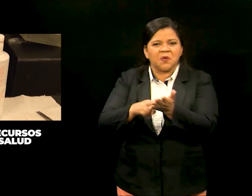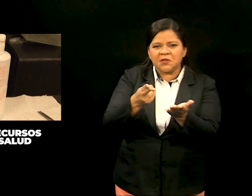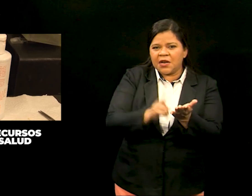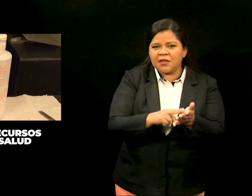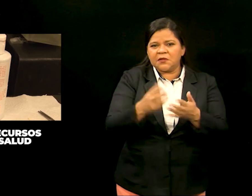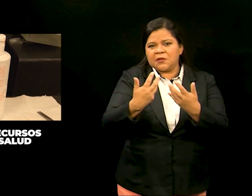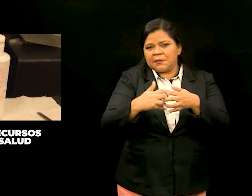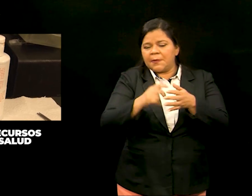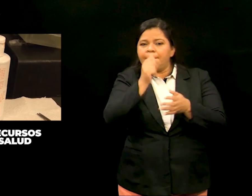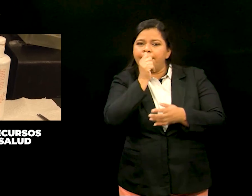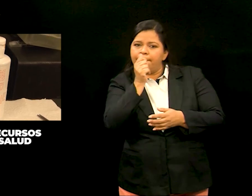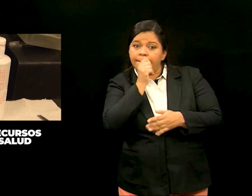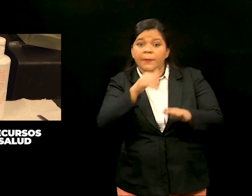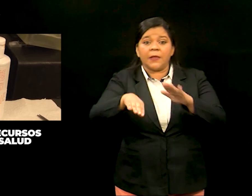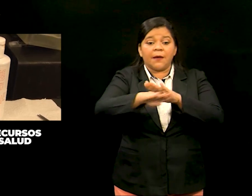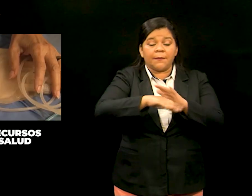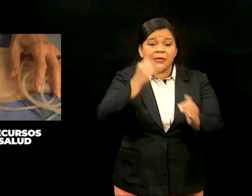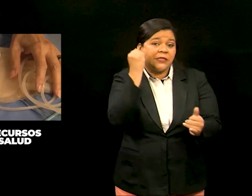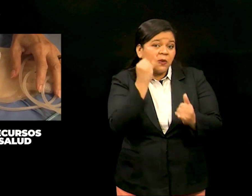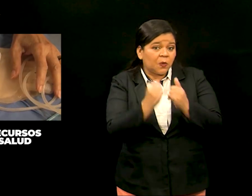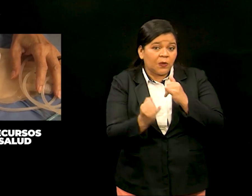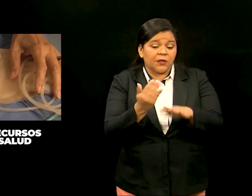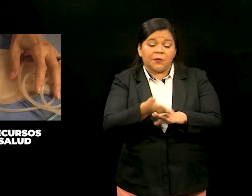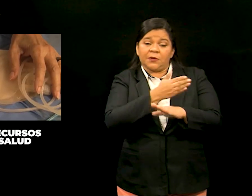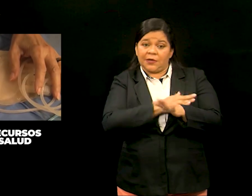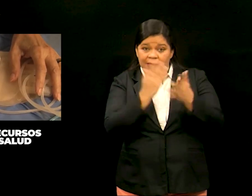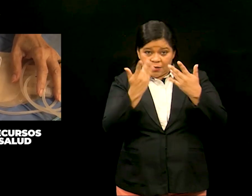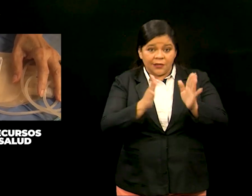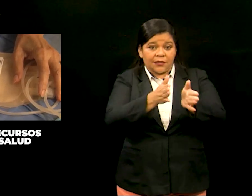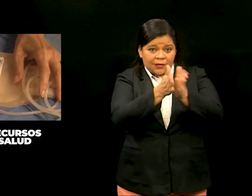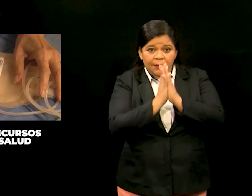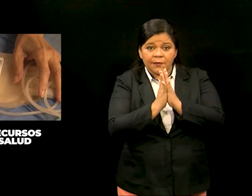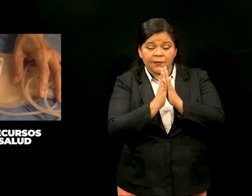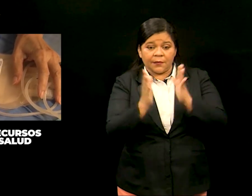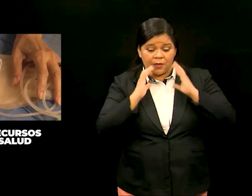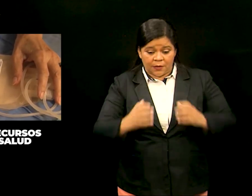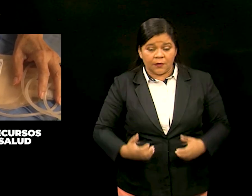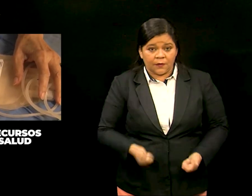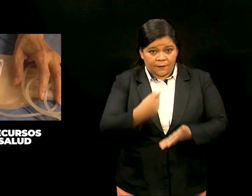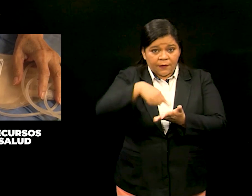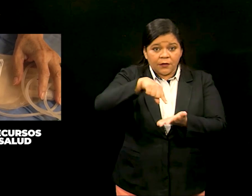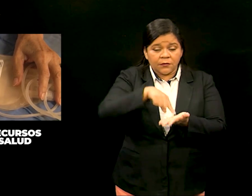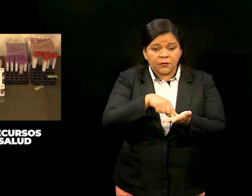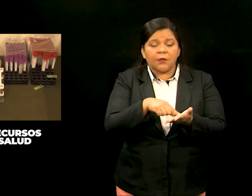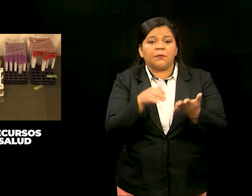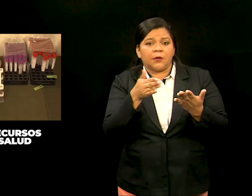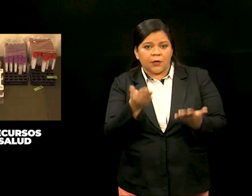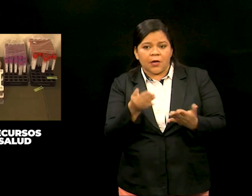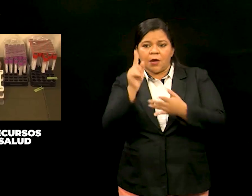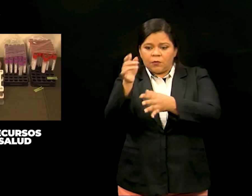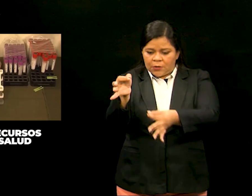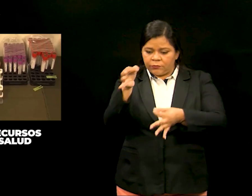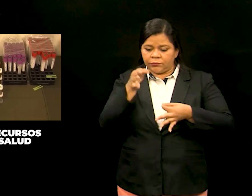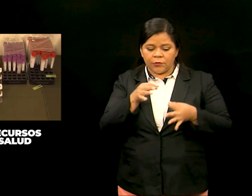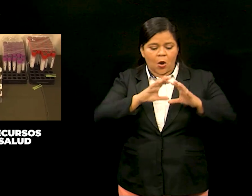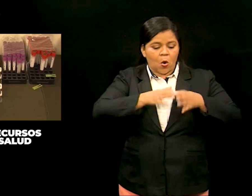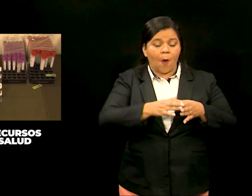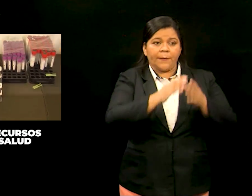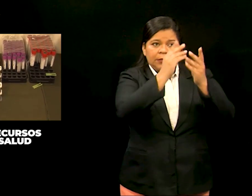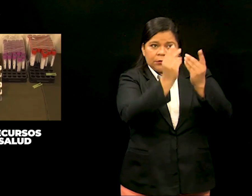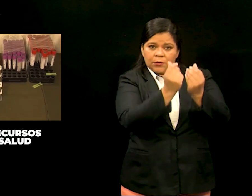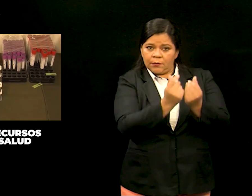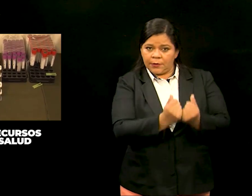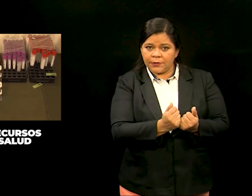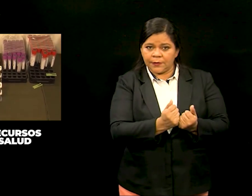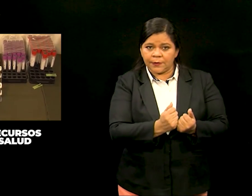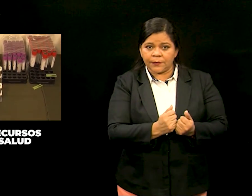sector privado de conformidad con el último requerimiento que realizó el Ejecutivo, a través de una misiva enviada a la Comisión de Hacienda y